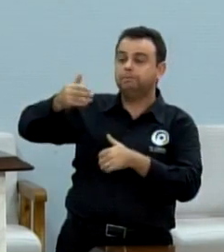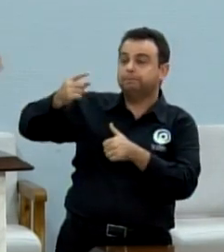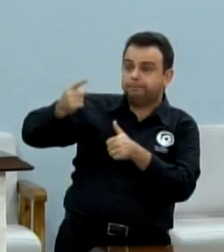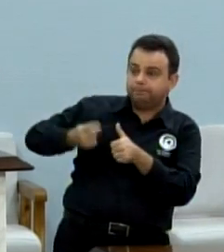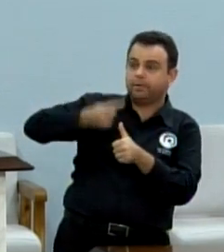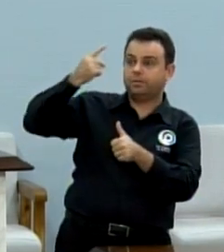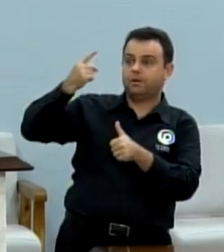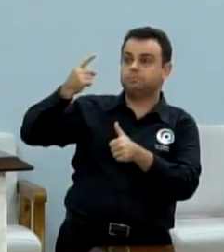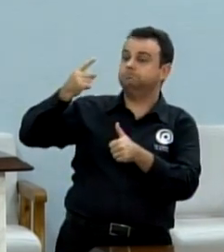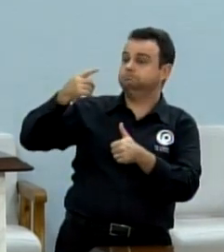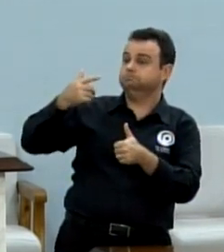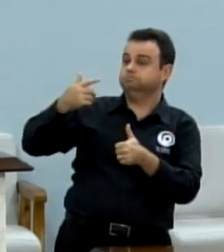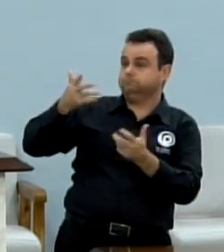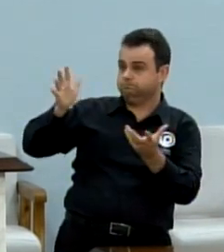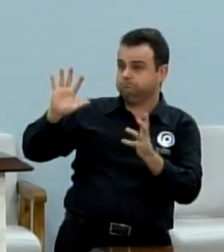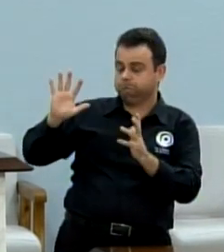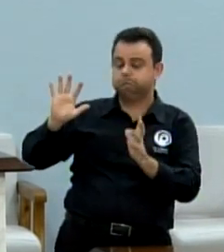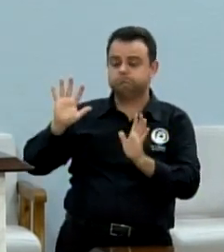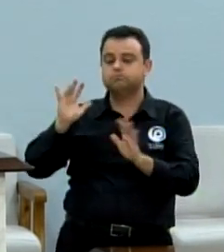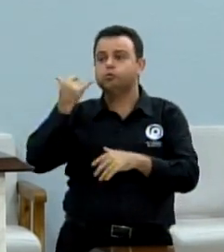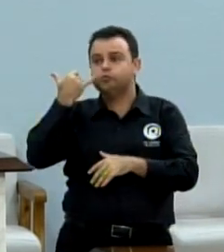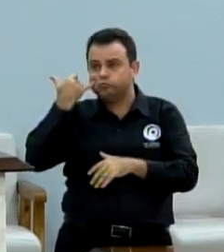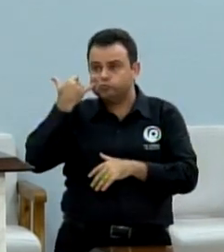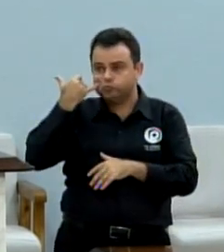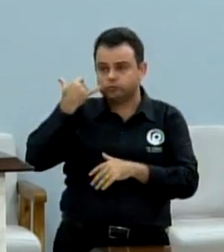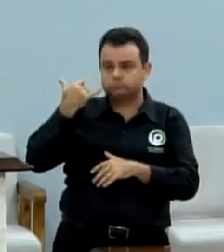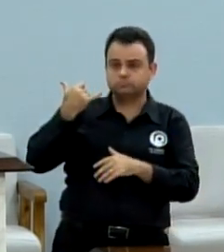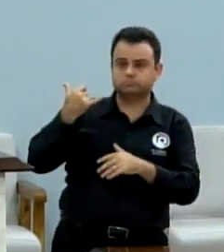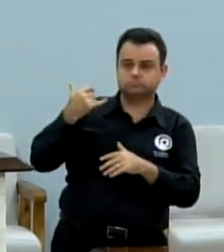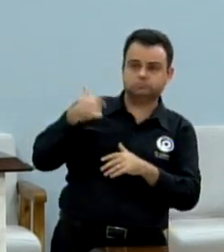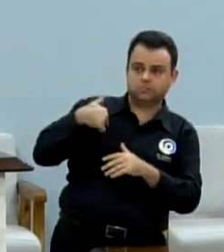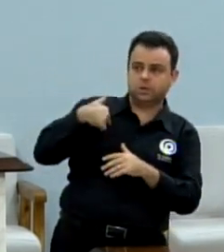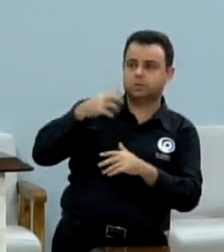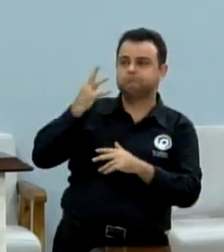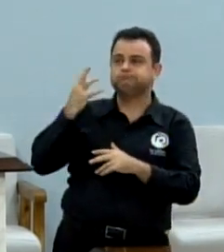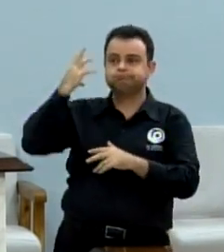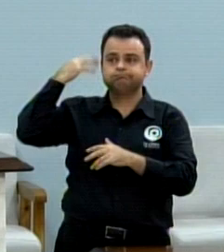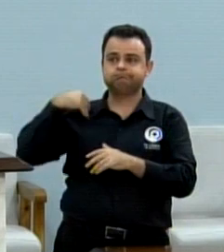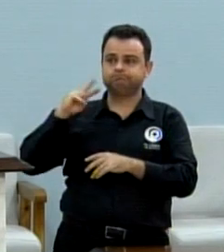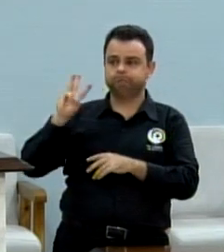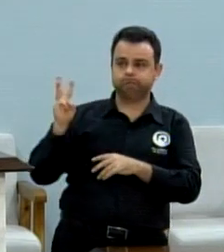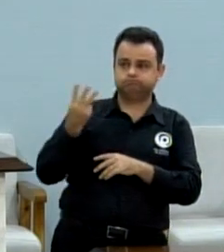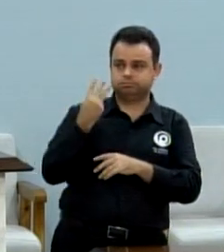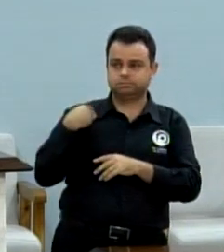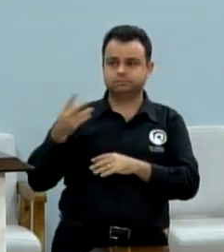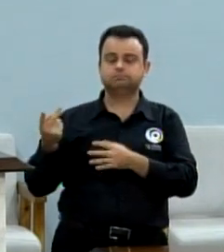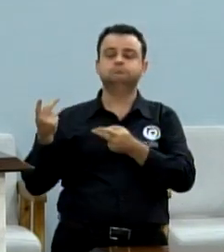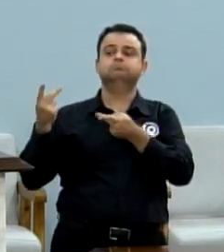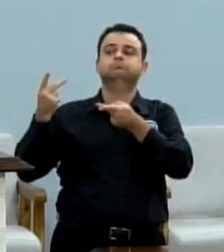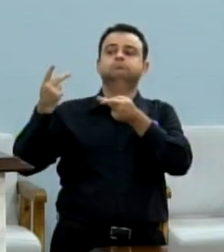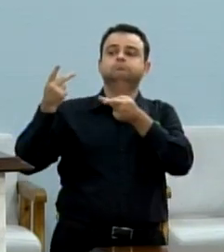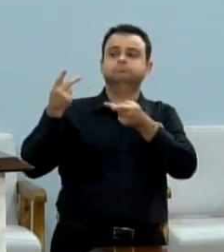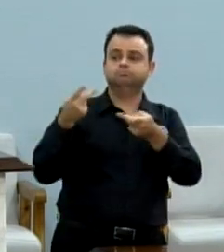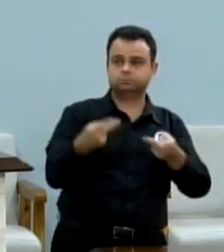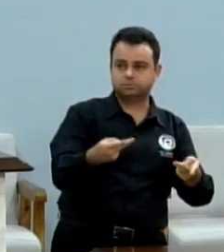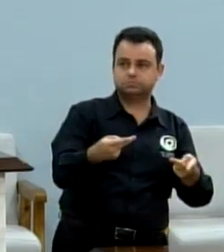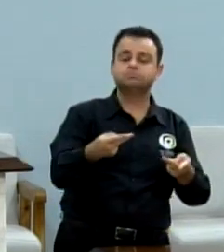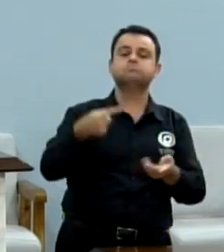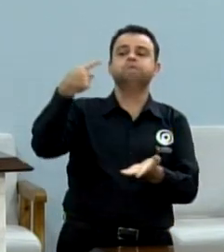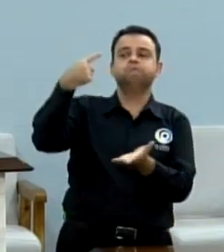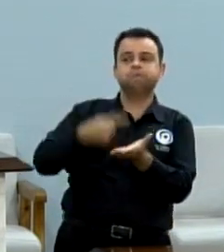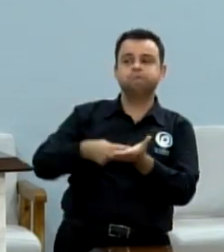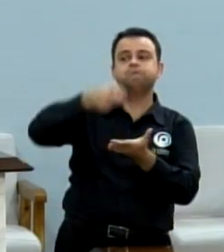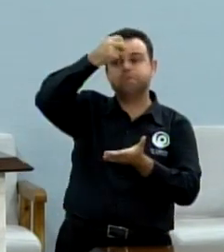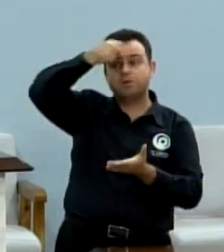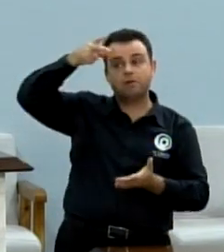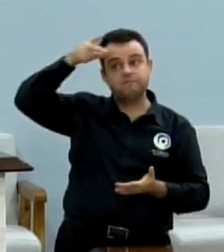Fomos, citamos o vereador Júlio Donizete e juntos, estava conversando com ele agora juntos, vamos marcar uma reunião com o prefeito para